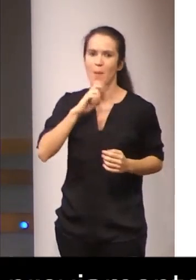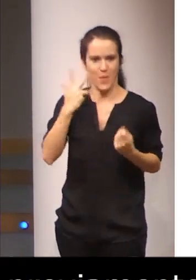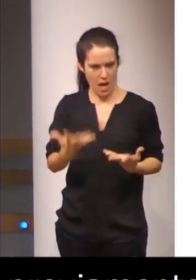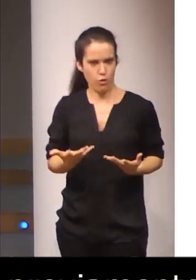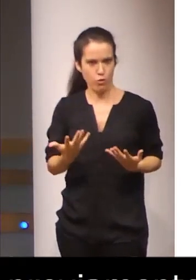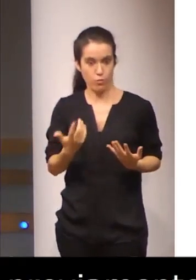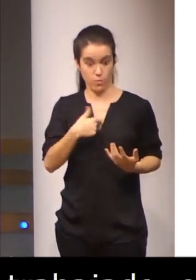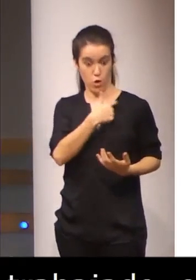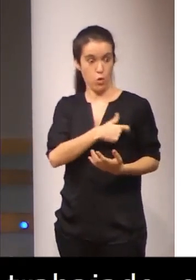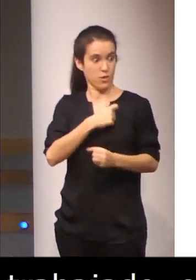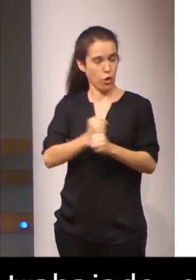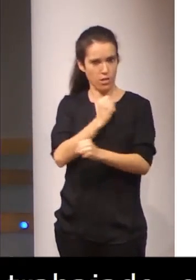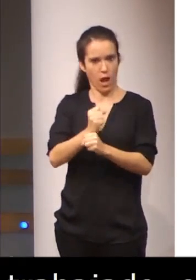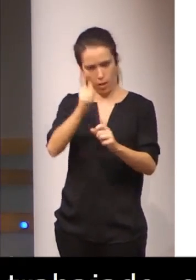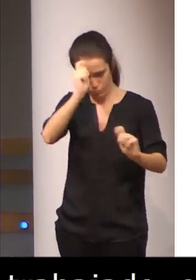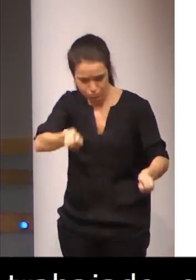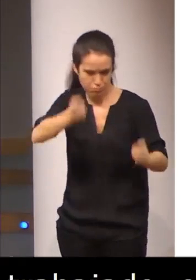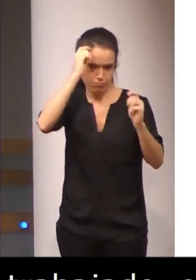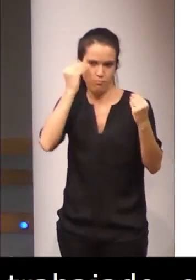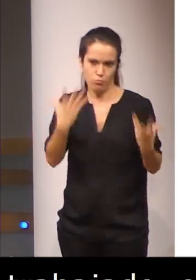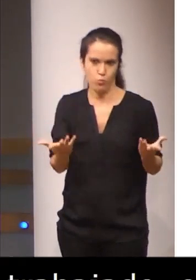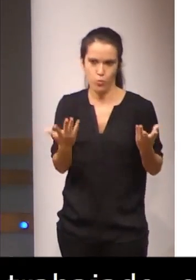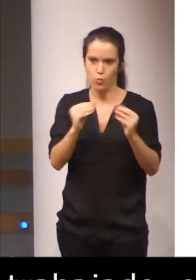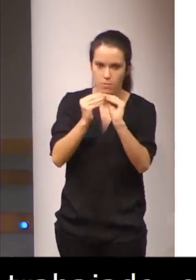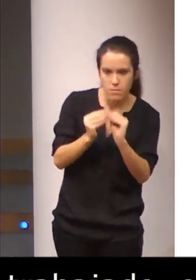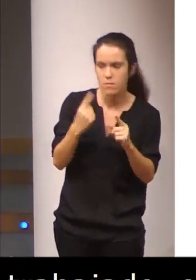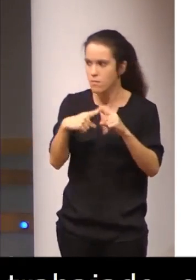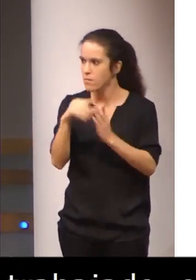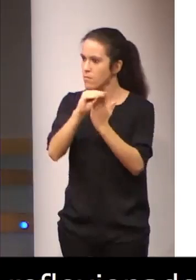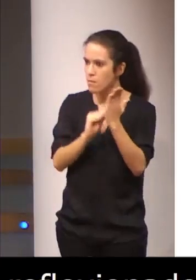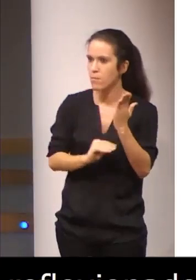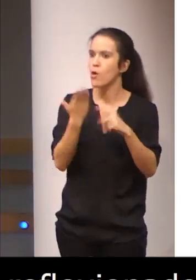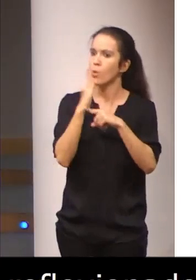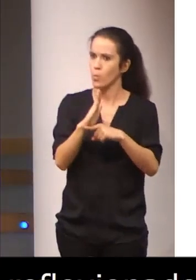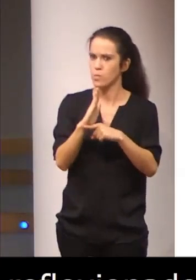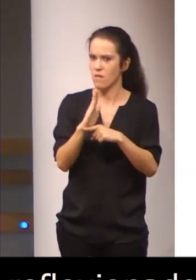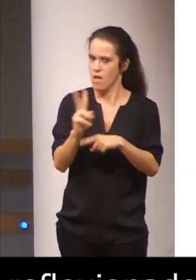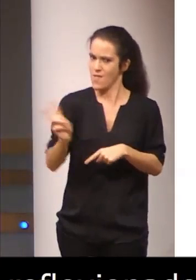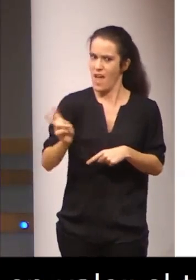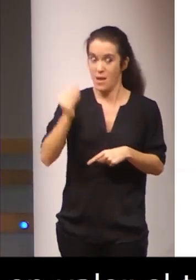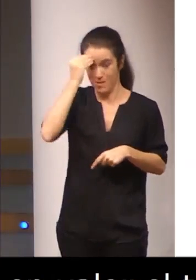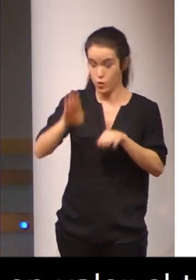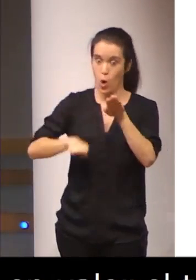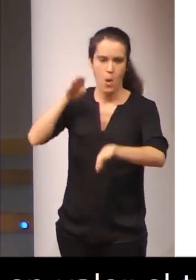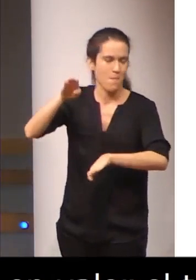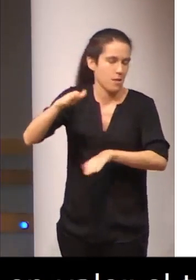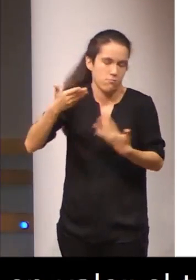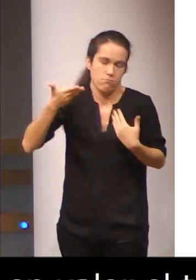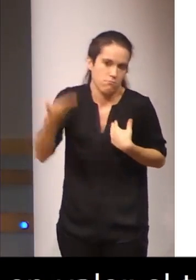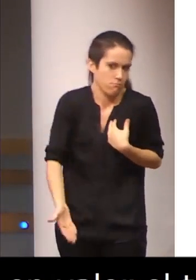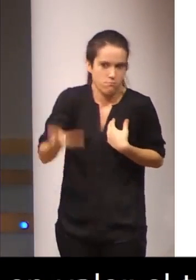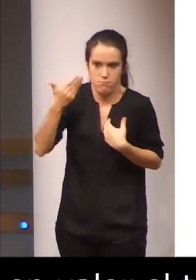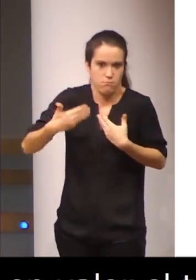por esa comisión de trabajo en la elaboración de la propuesta, que ha servido de mucho y que es un paso, me parece, trascendental e